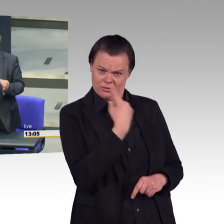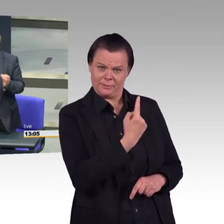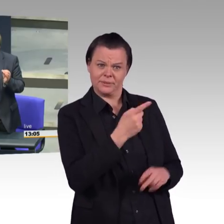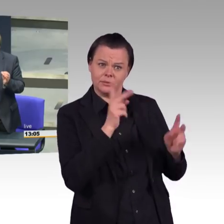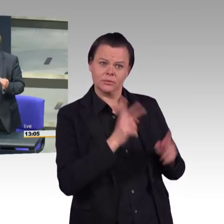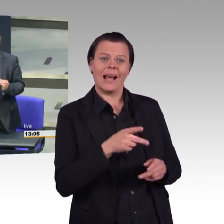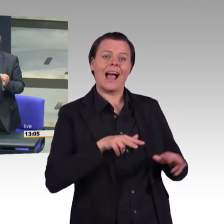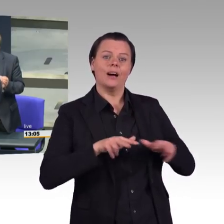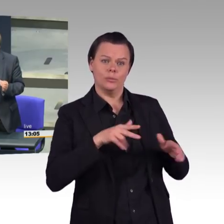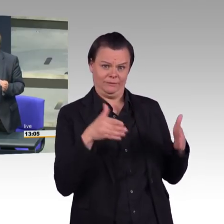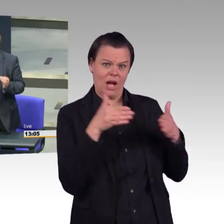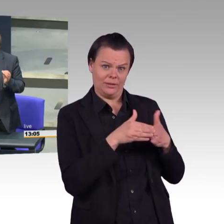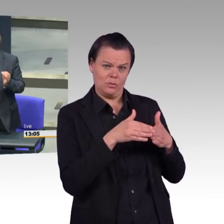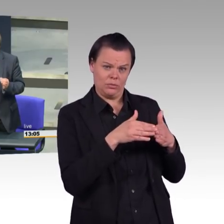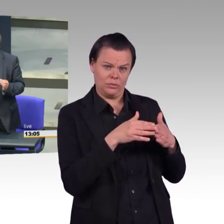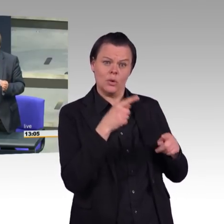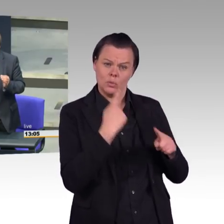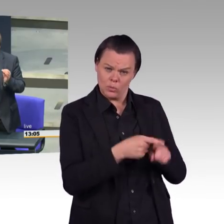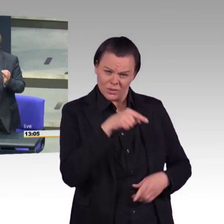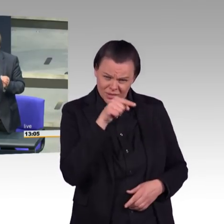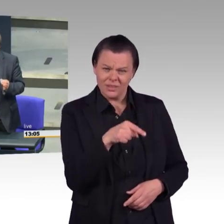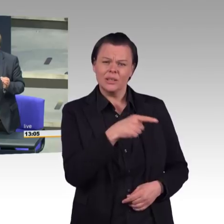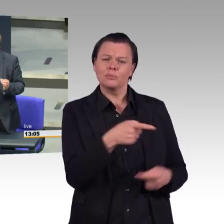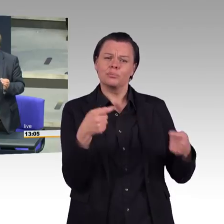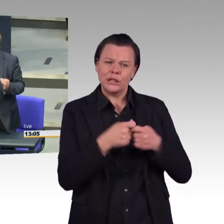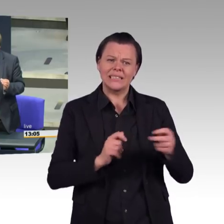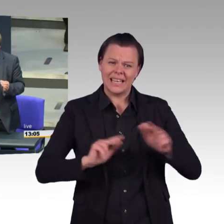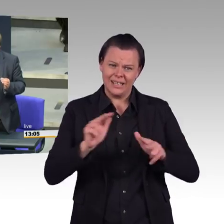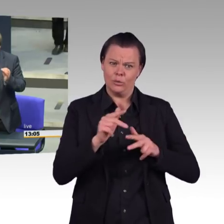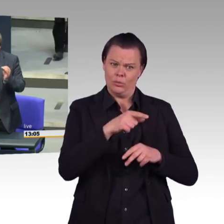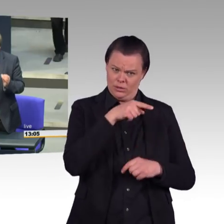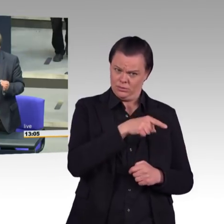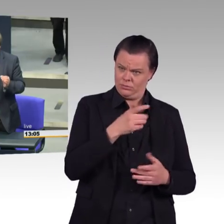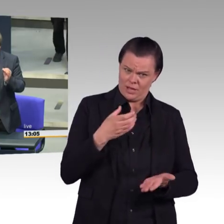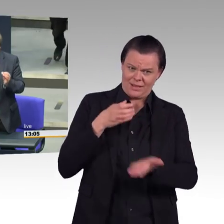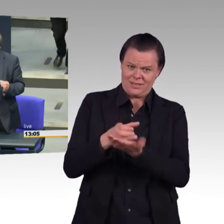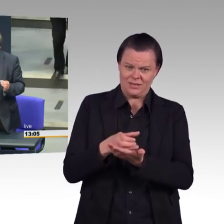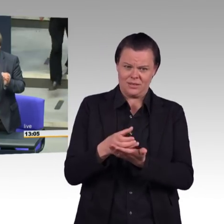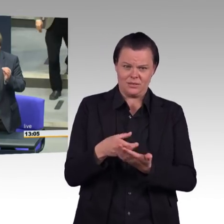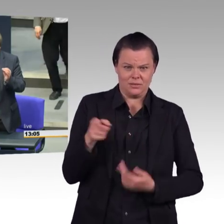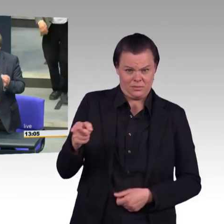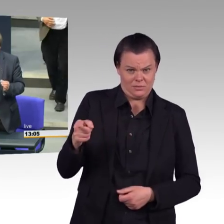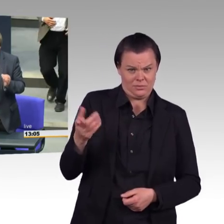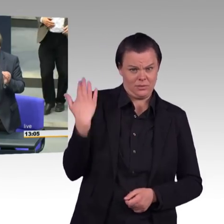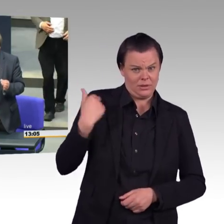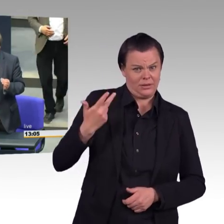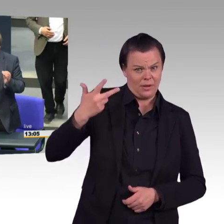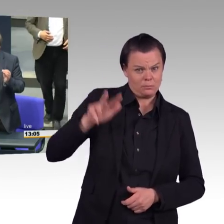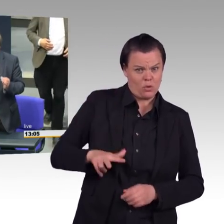mal auf eine klare Ansage der Regierungsfraktionen oder der Bundesregierung, was und wie und in welchem Zeitraum